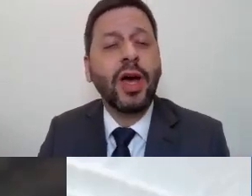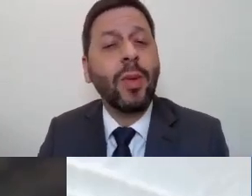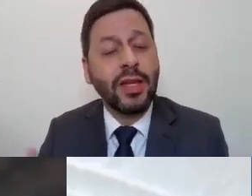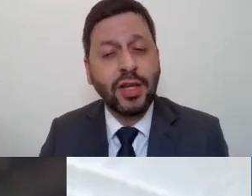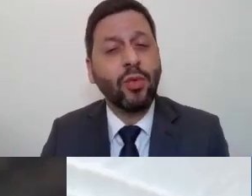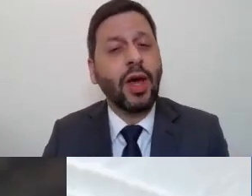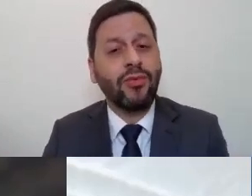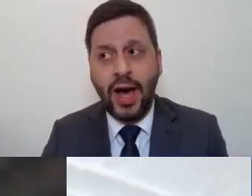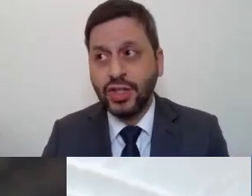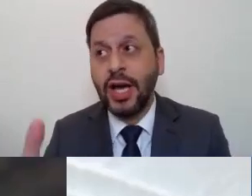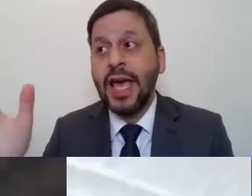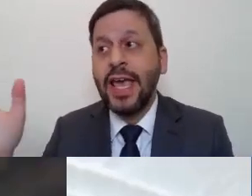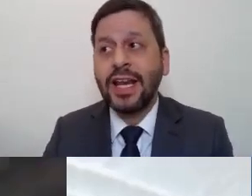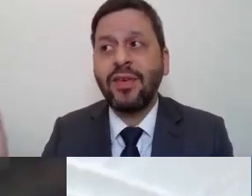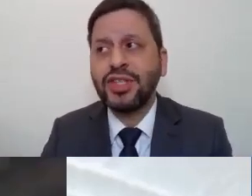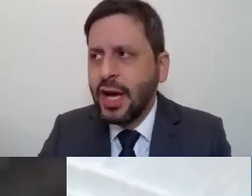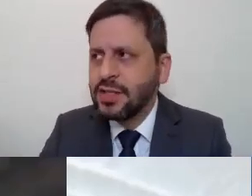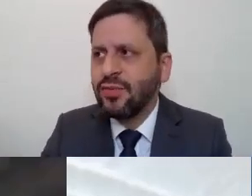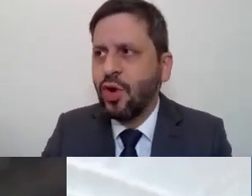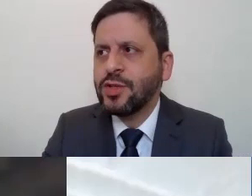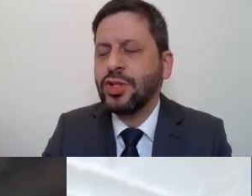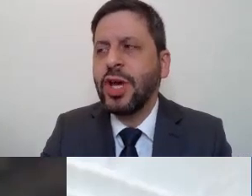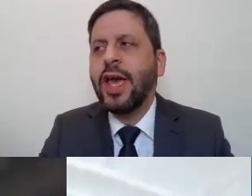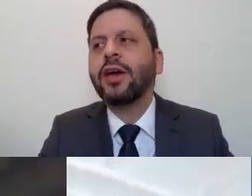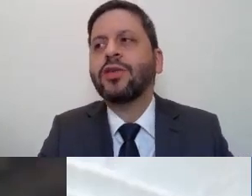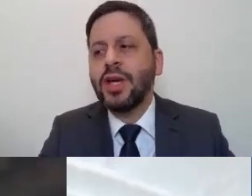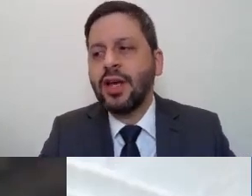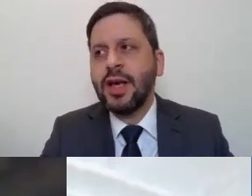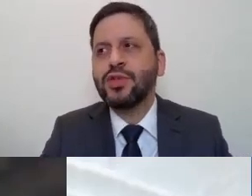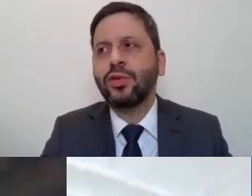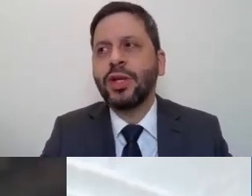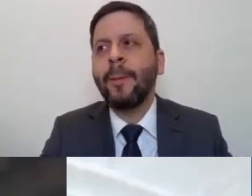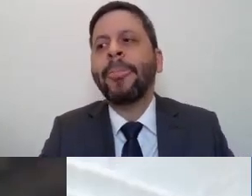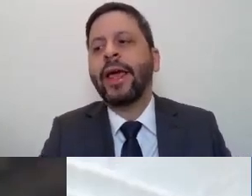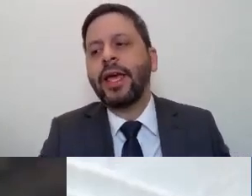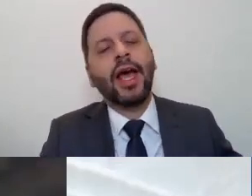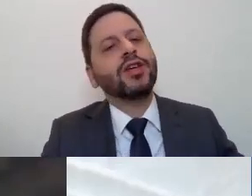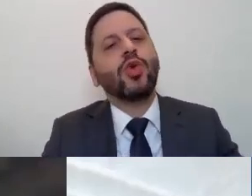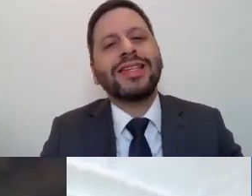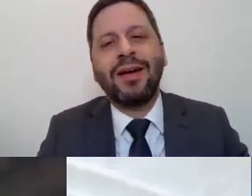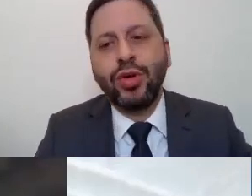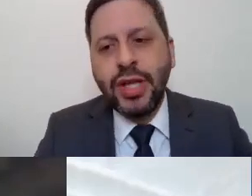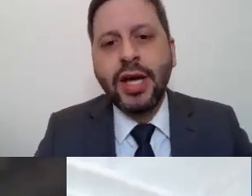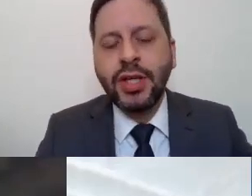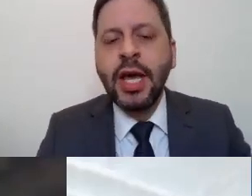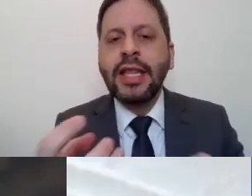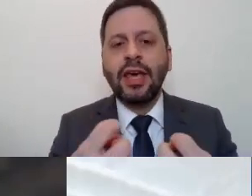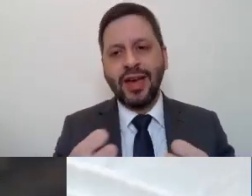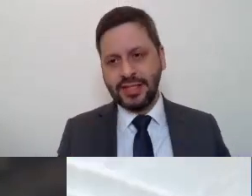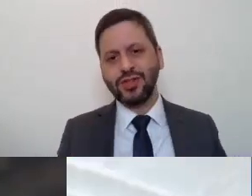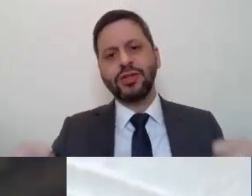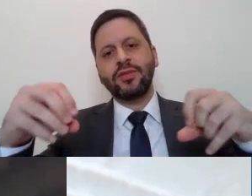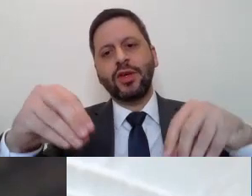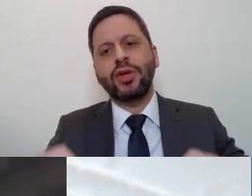localizarmos uma testemunha fática e através dessas informações eu tenho certeza absoluta que quem realizou essa postagem